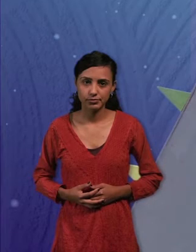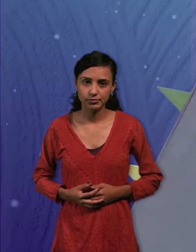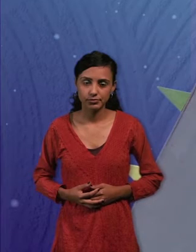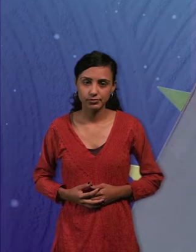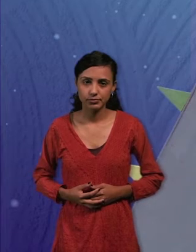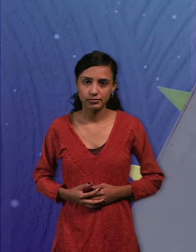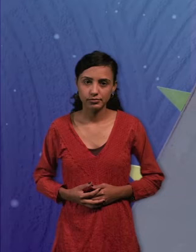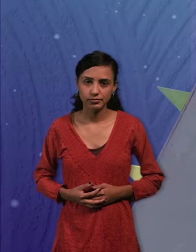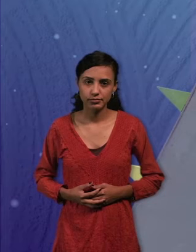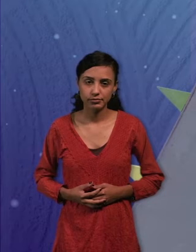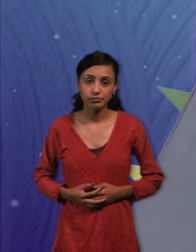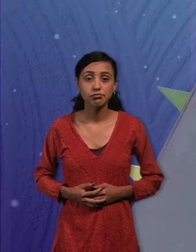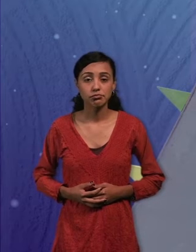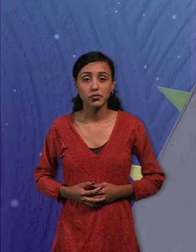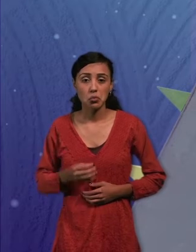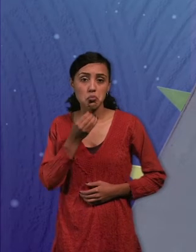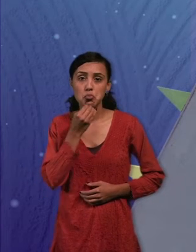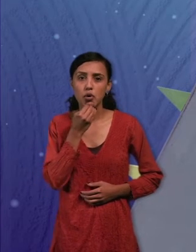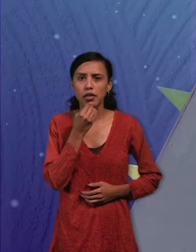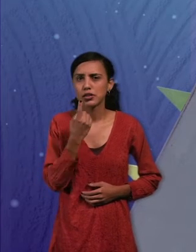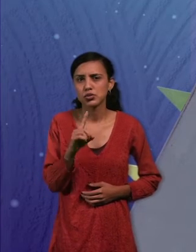Incluso, puede ser que solo se quede moviendo la ficha.